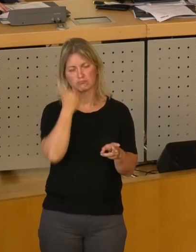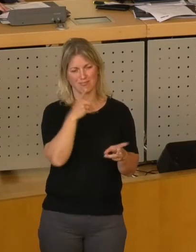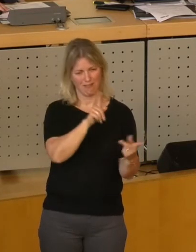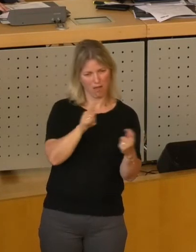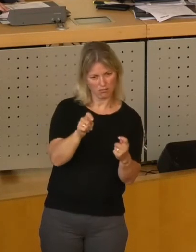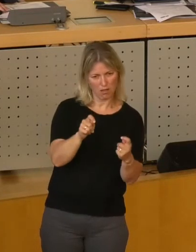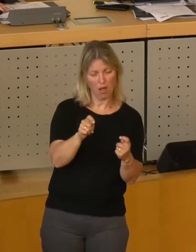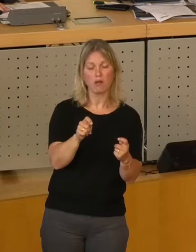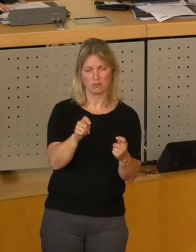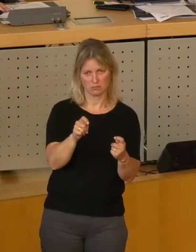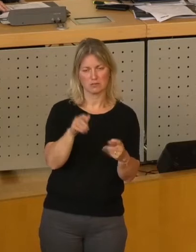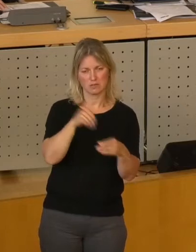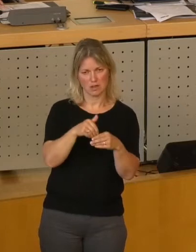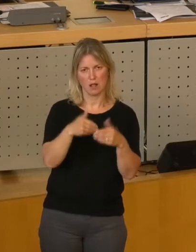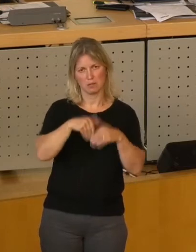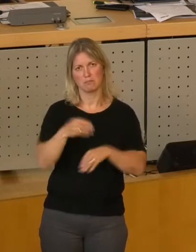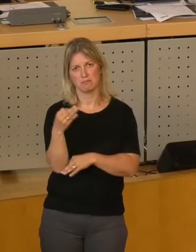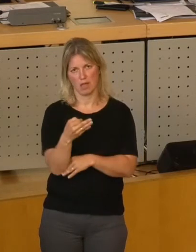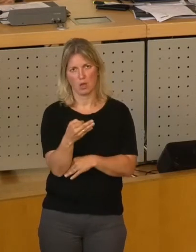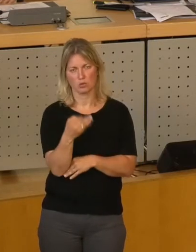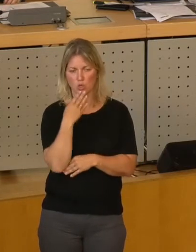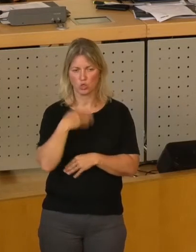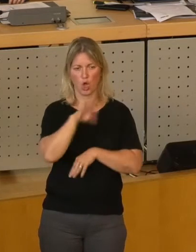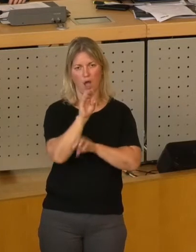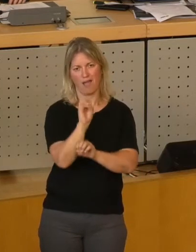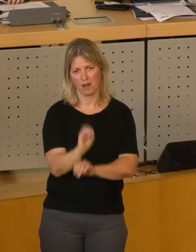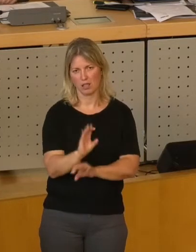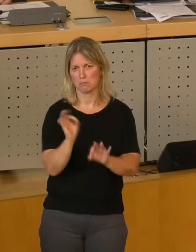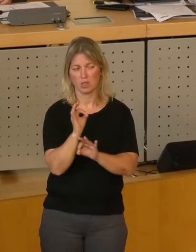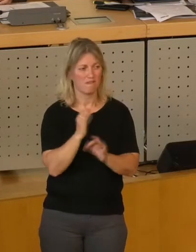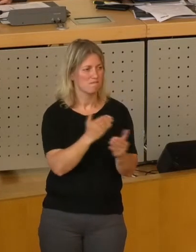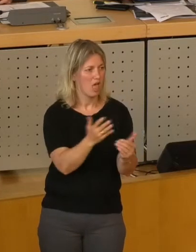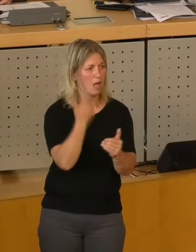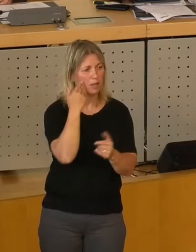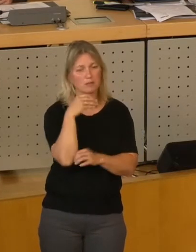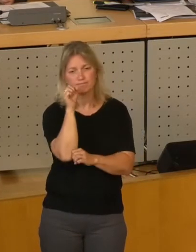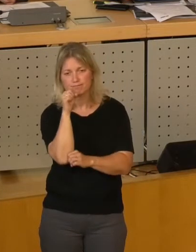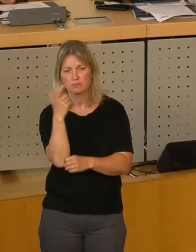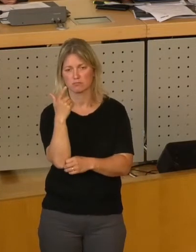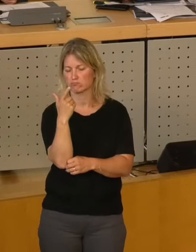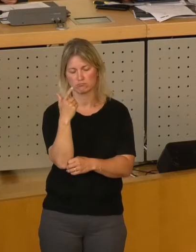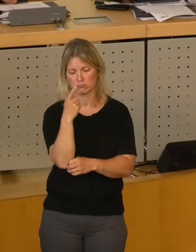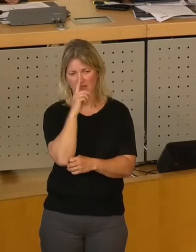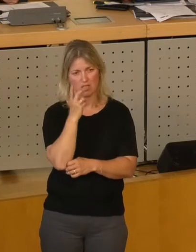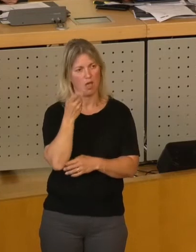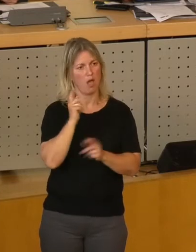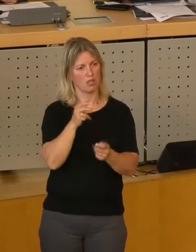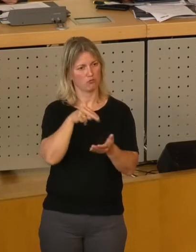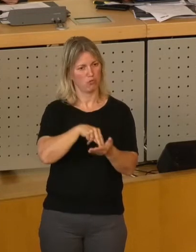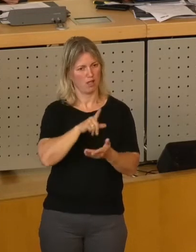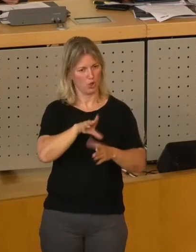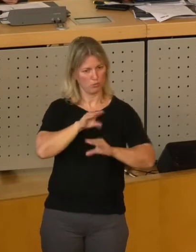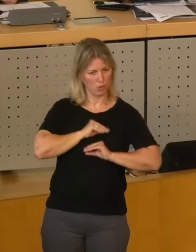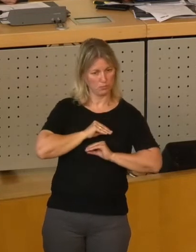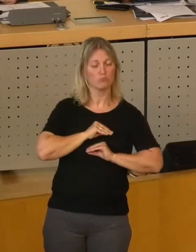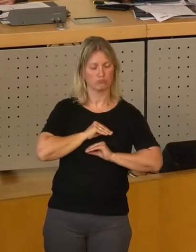einzuführen. Deswegen brauche ich es auch nicht weiter zu erläutern. um Zustimmung zu werben, wenn er vom Antragsteller übernommen wird, bitte ich auch um